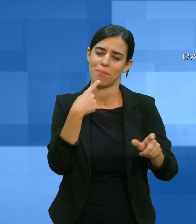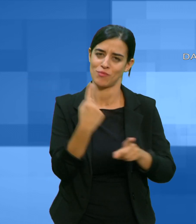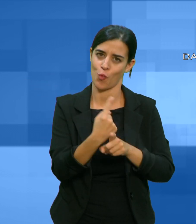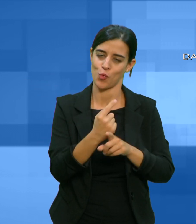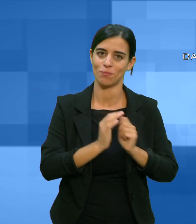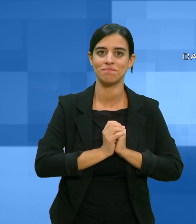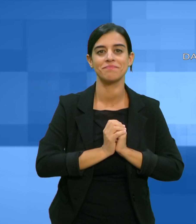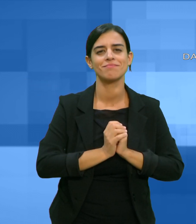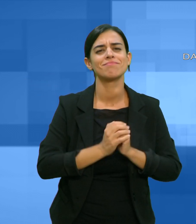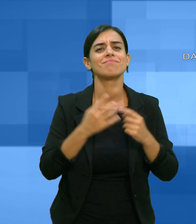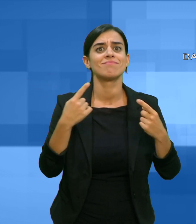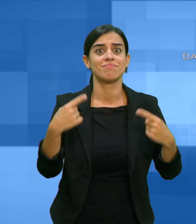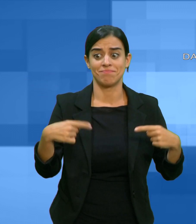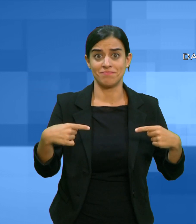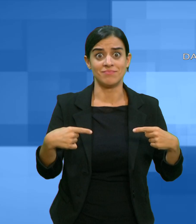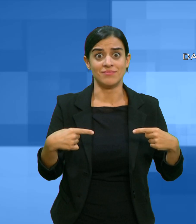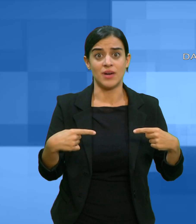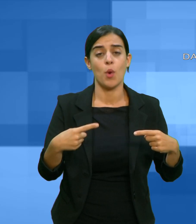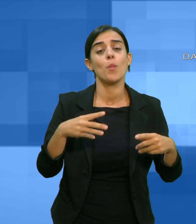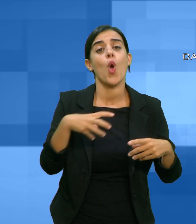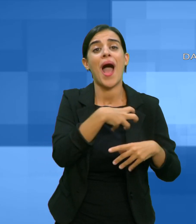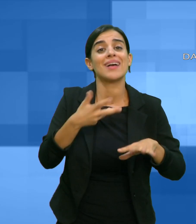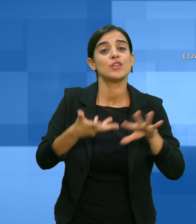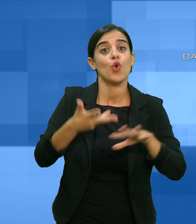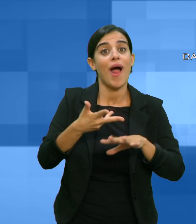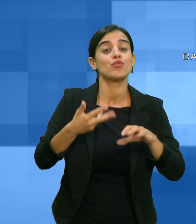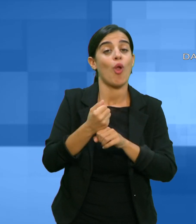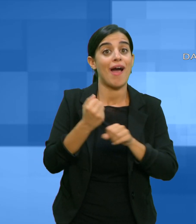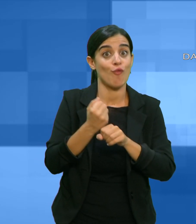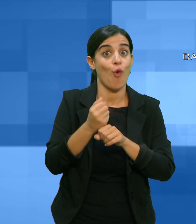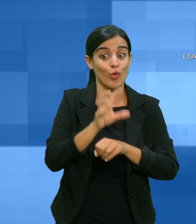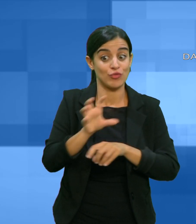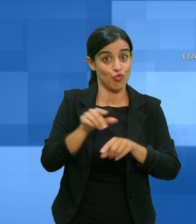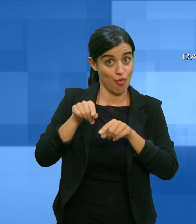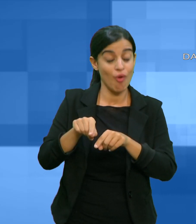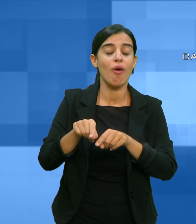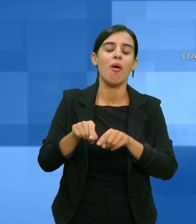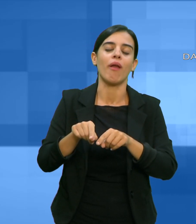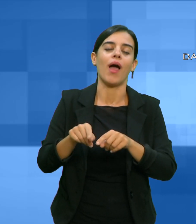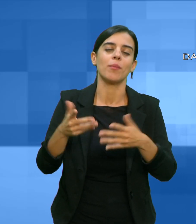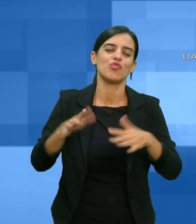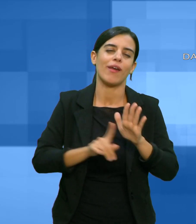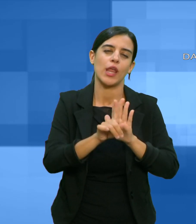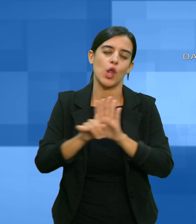dall'assessorato regionale del lavoro fondi destinati all'avvio di diverse misure